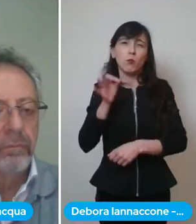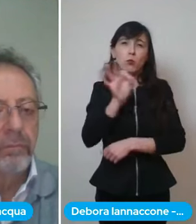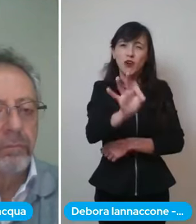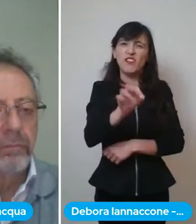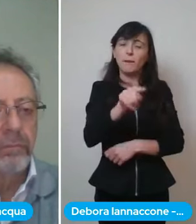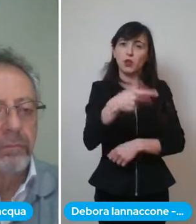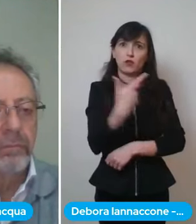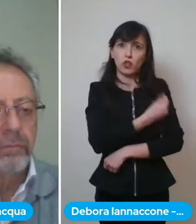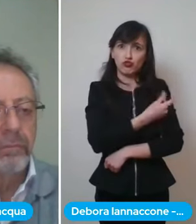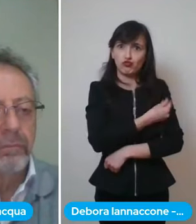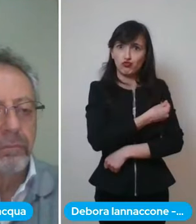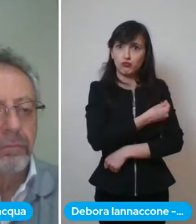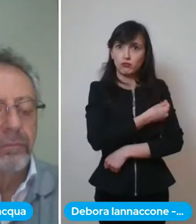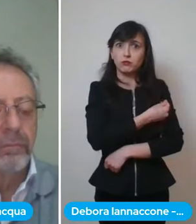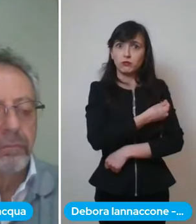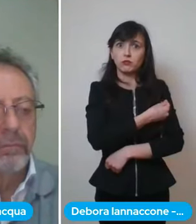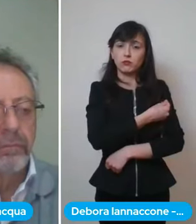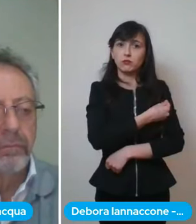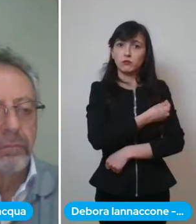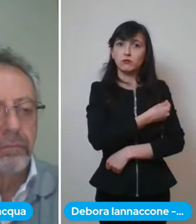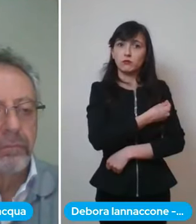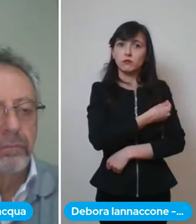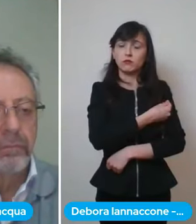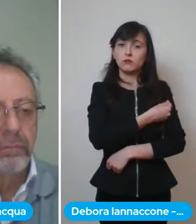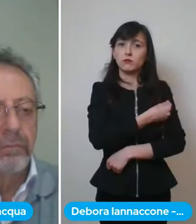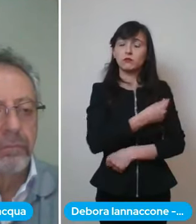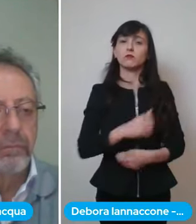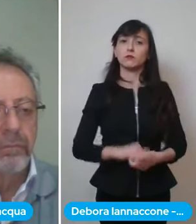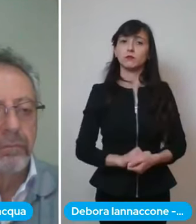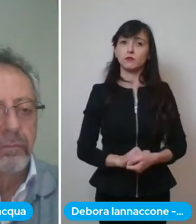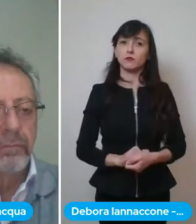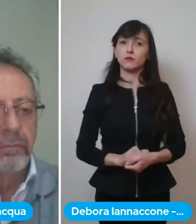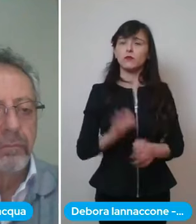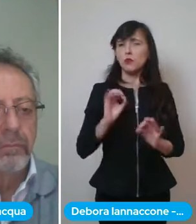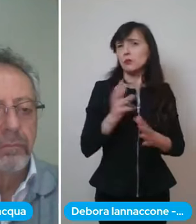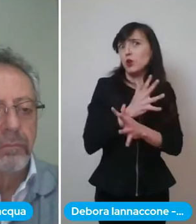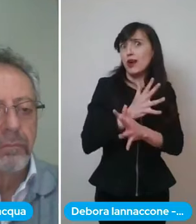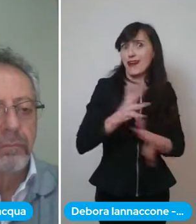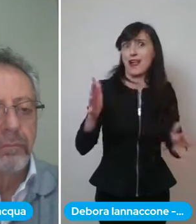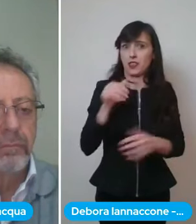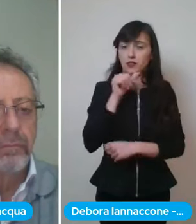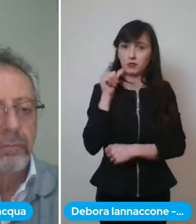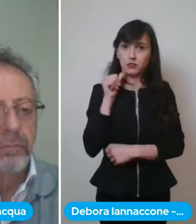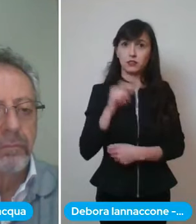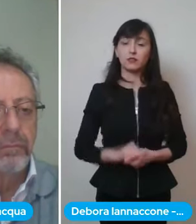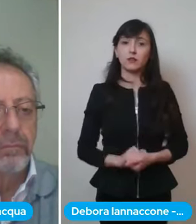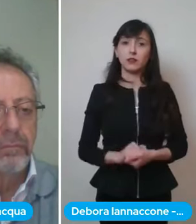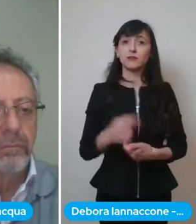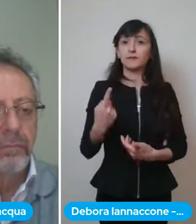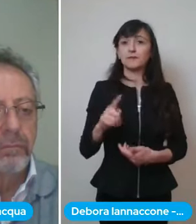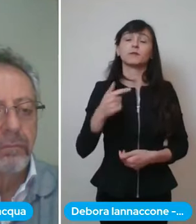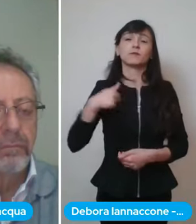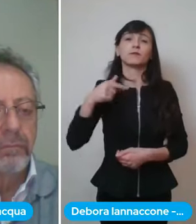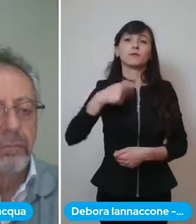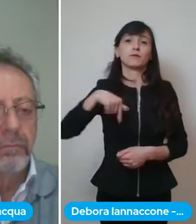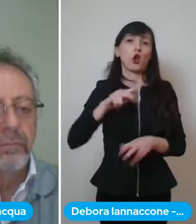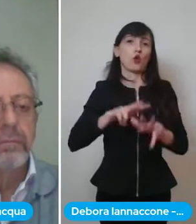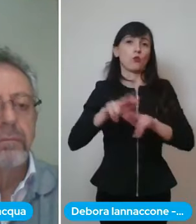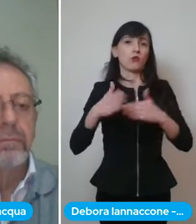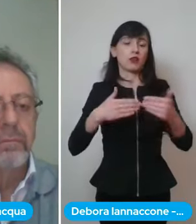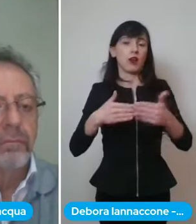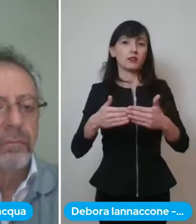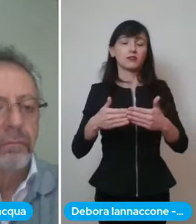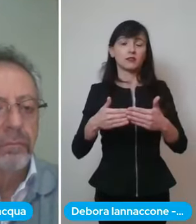di grande superficie ecco e quindi come comune di Latina stavamo individuando